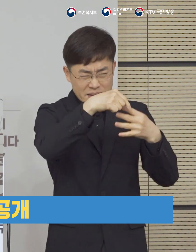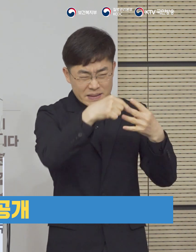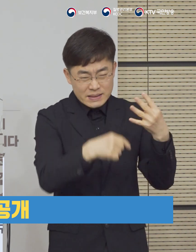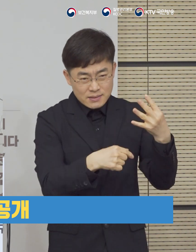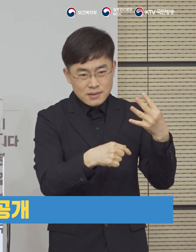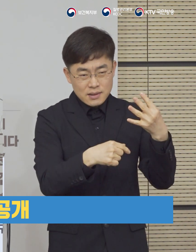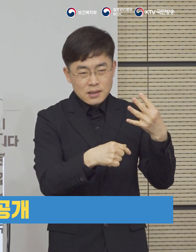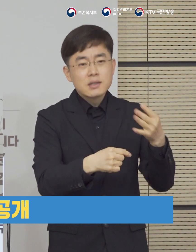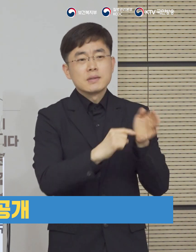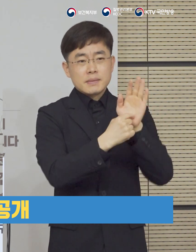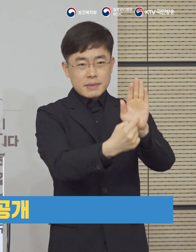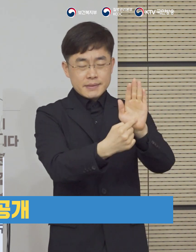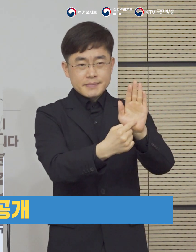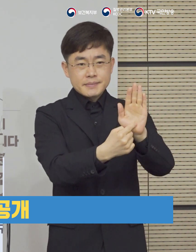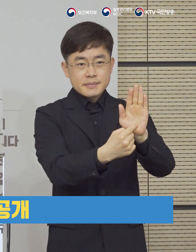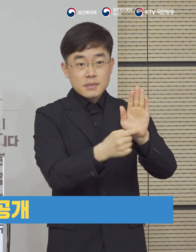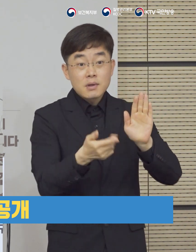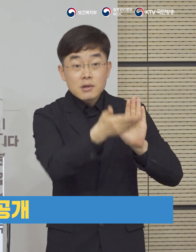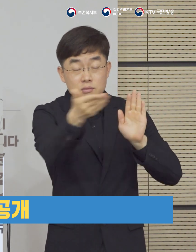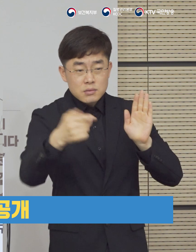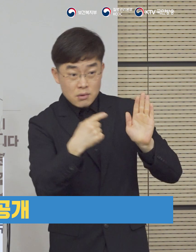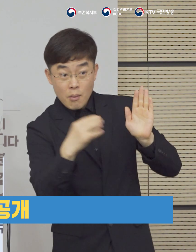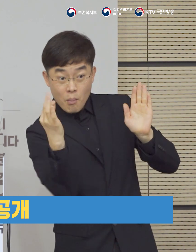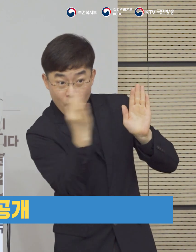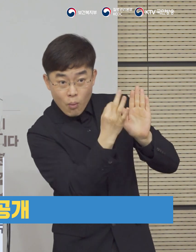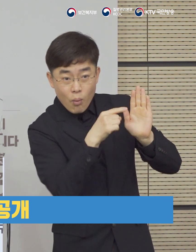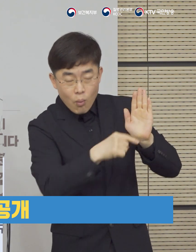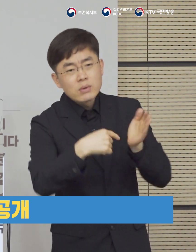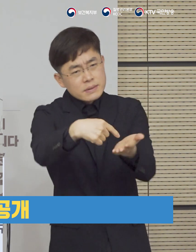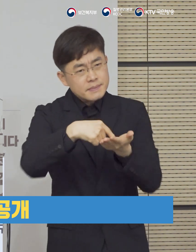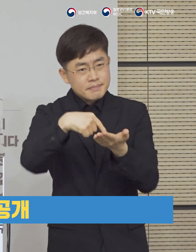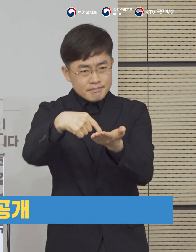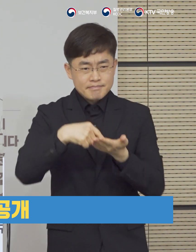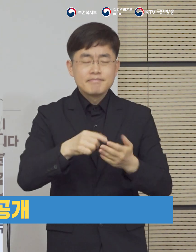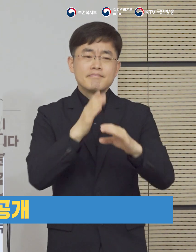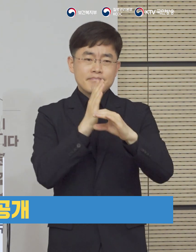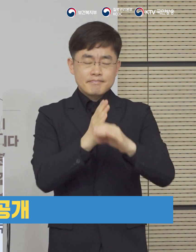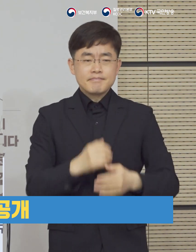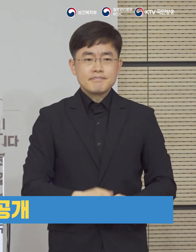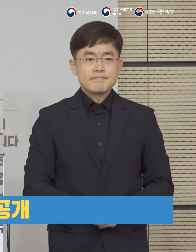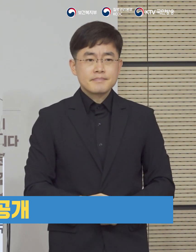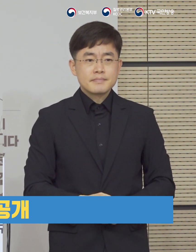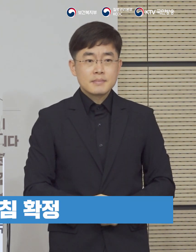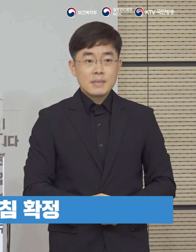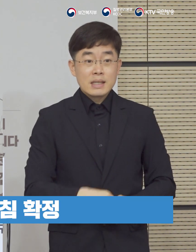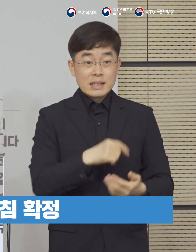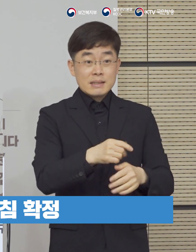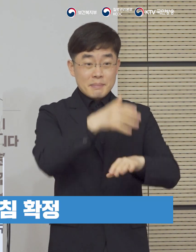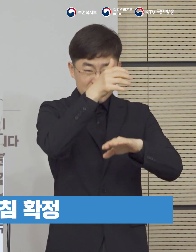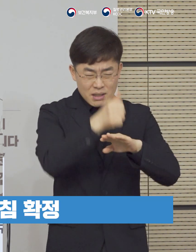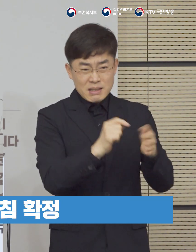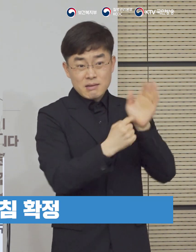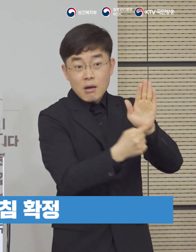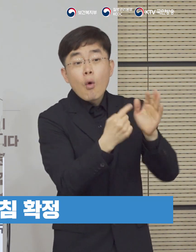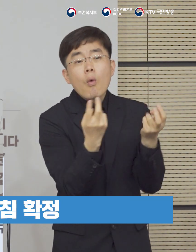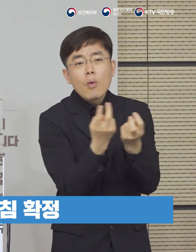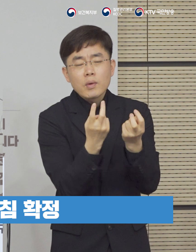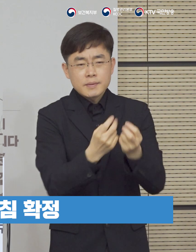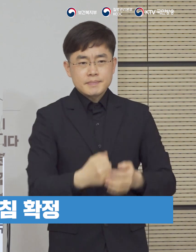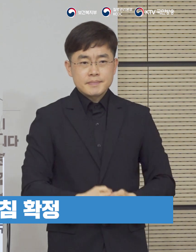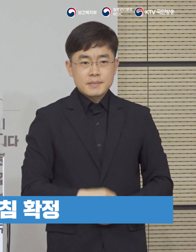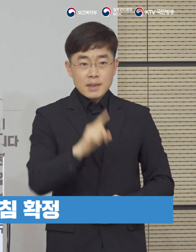분야의 세부지침 초안도 공개하여 국민 여러분의 의견을 모으고 있습니다. 최종 지침은